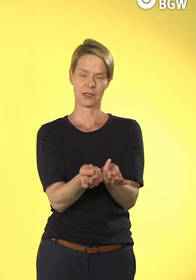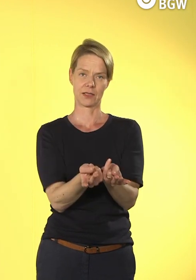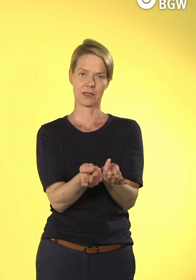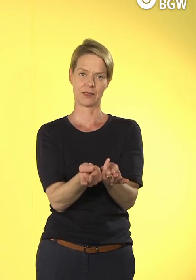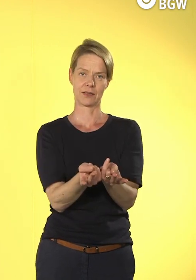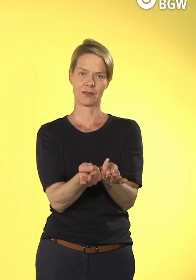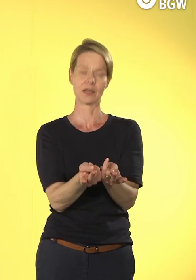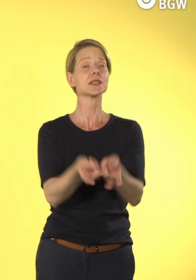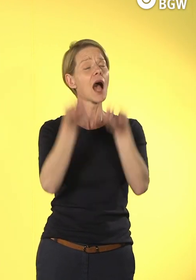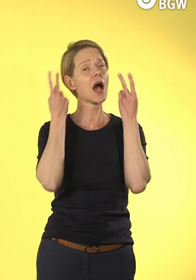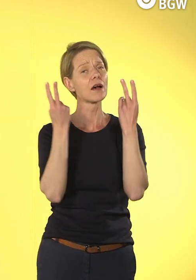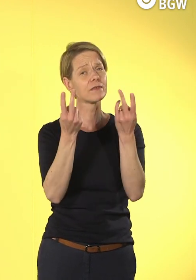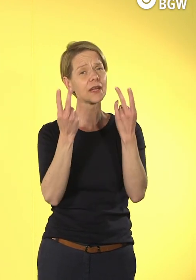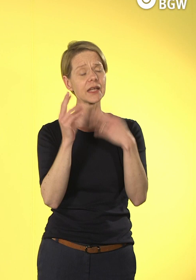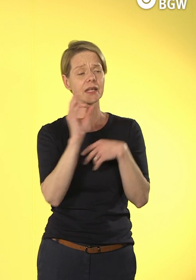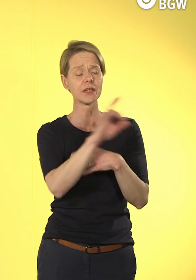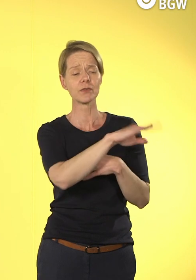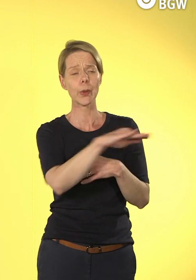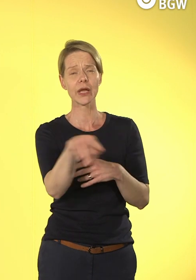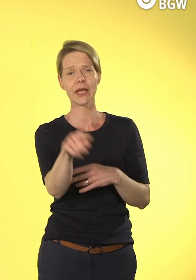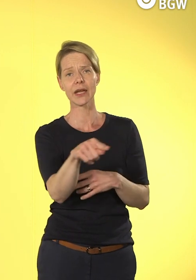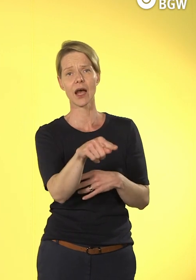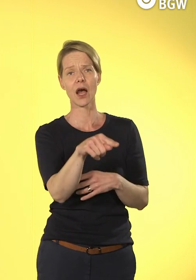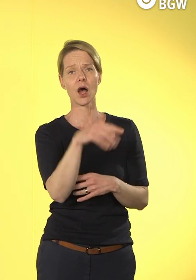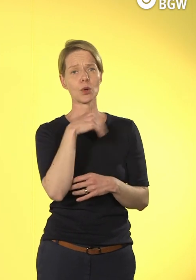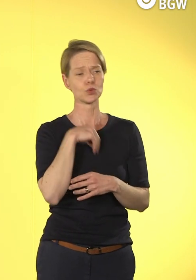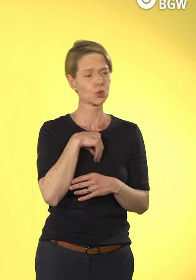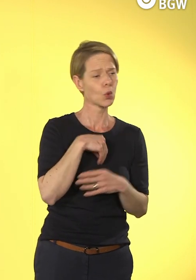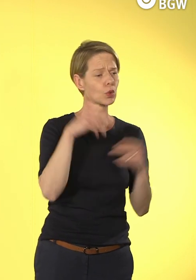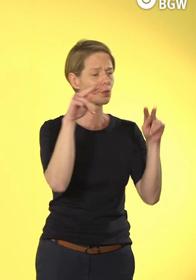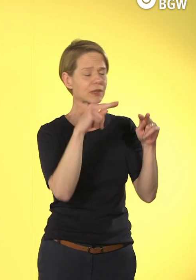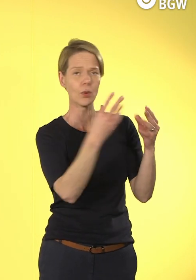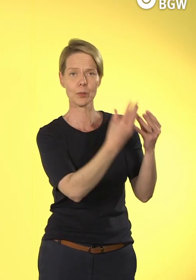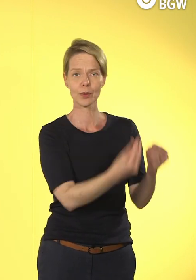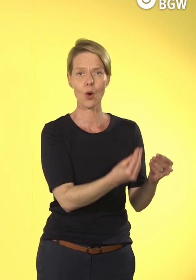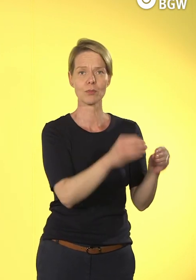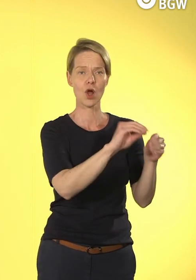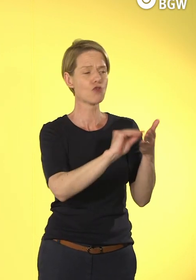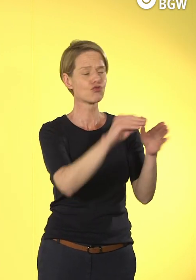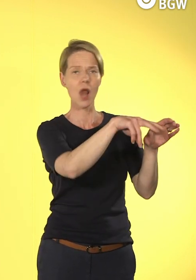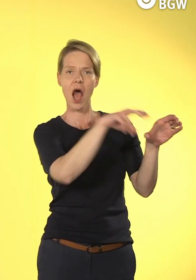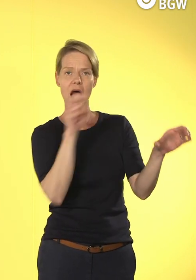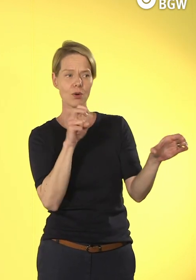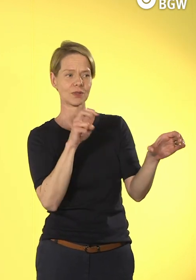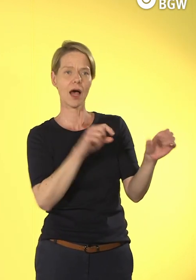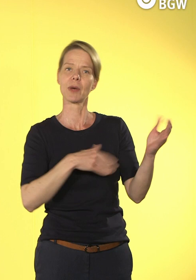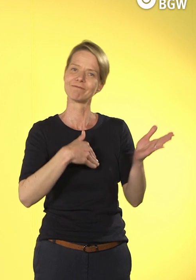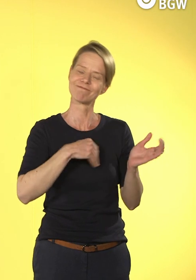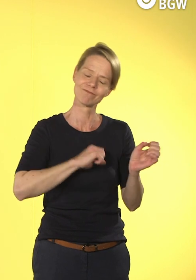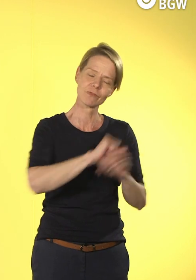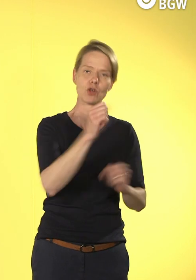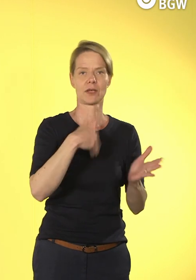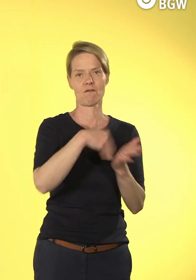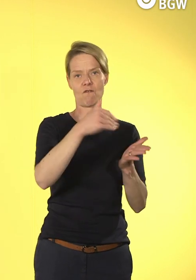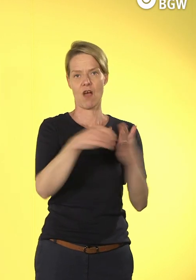wo die Gefahr besteht, dass die aus schulischen Bezügen ganz rausfallen, ein Online-Lernen statt, bieten wir das an.